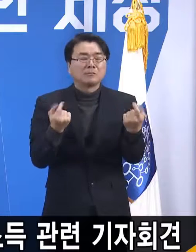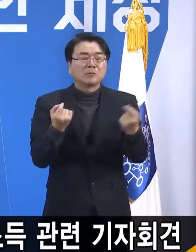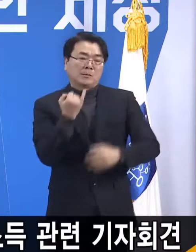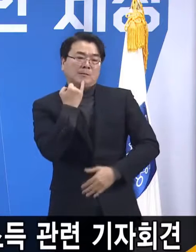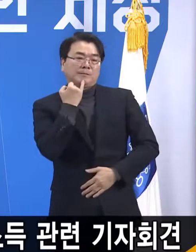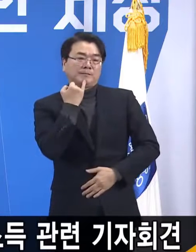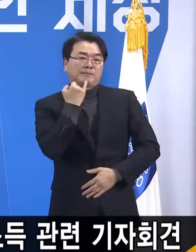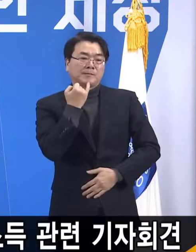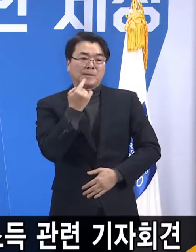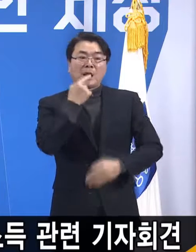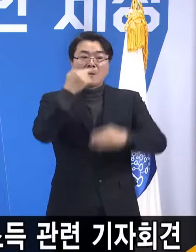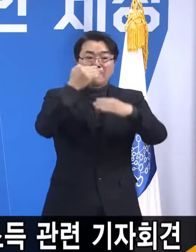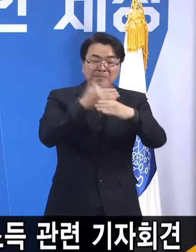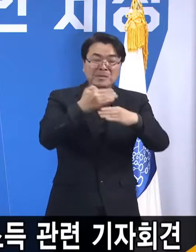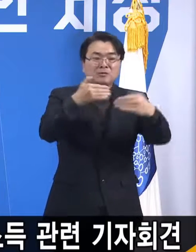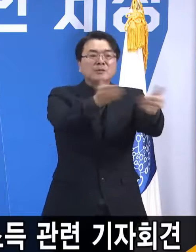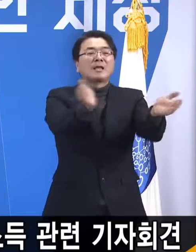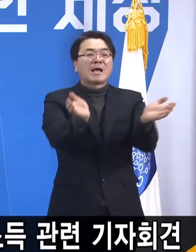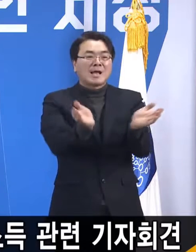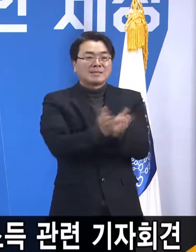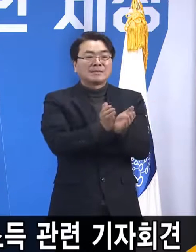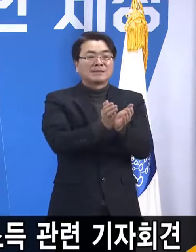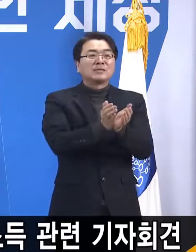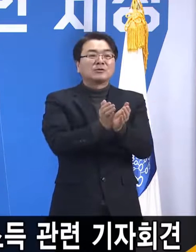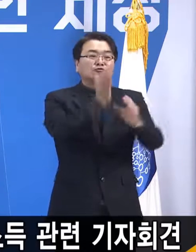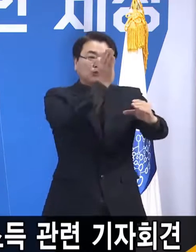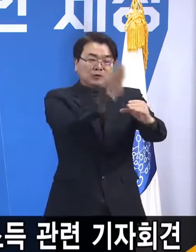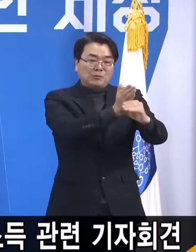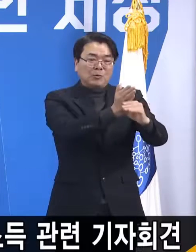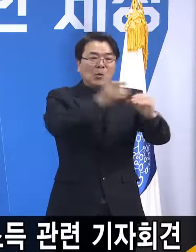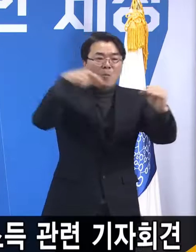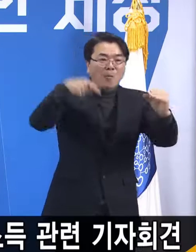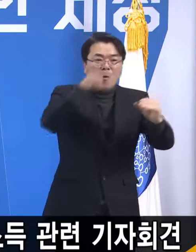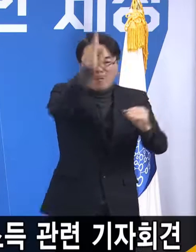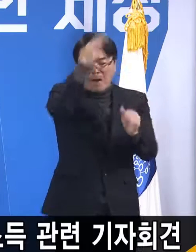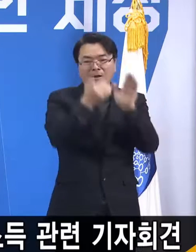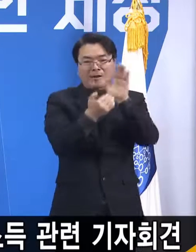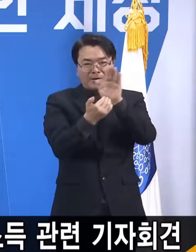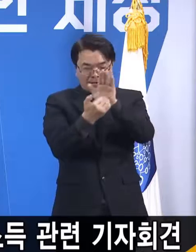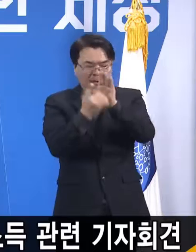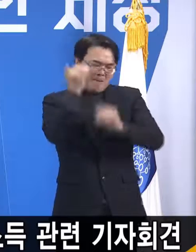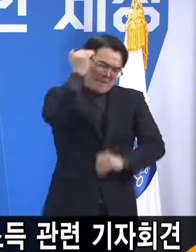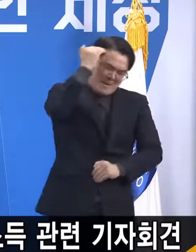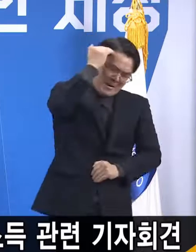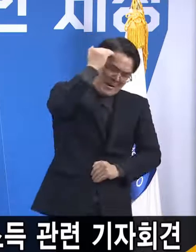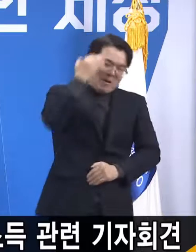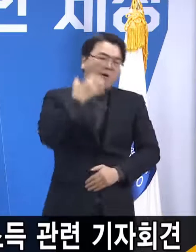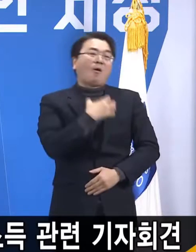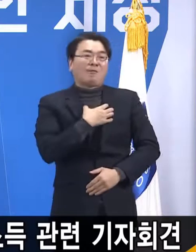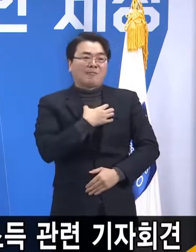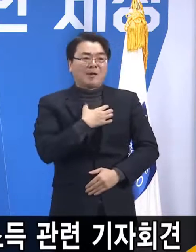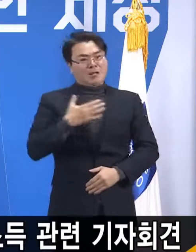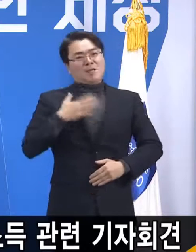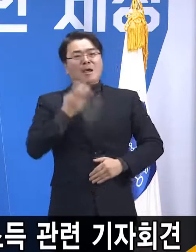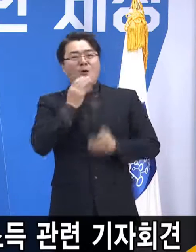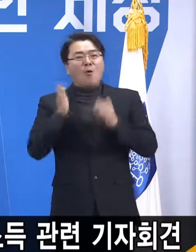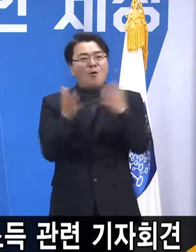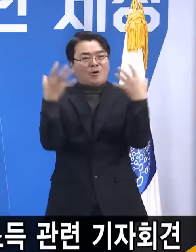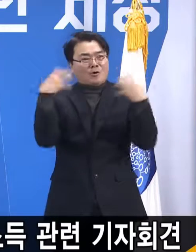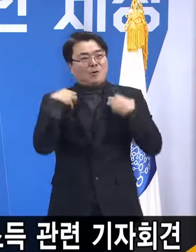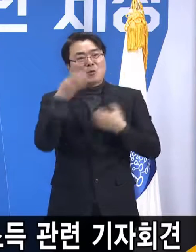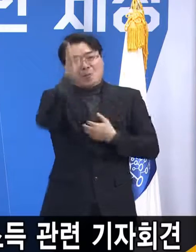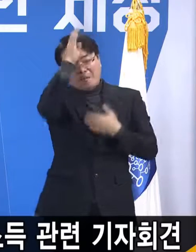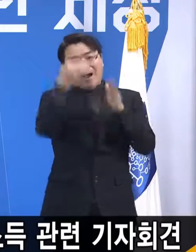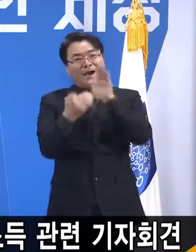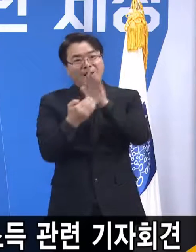민주당 지도부도 방역을 걱정하시겠지만 저는 일선의 방역 책임자입니다. 제가 방역의 책임감을